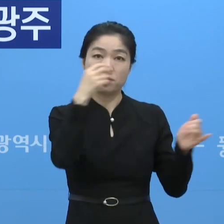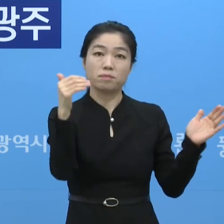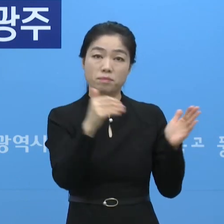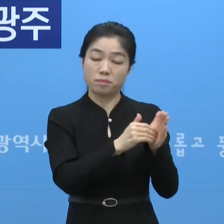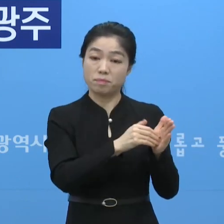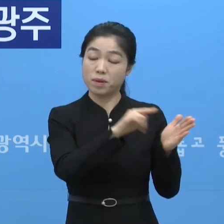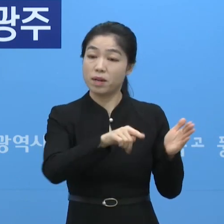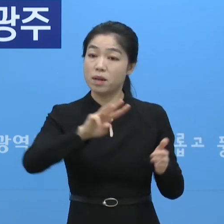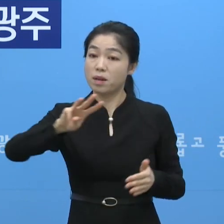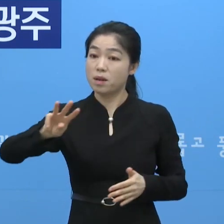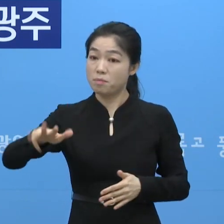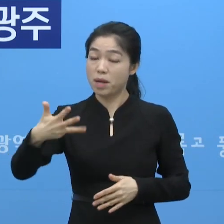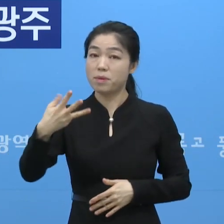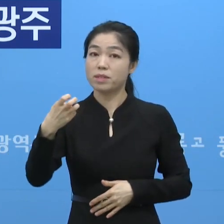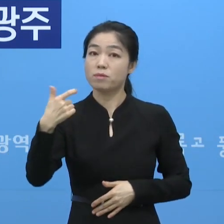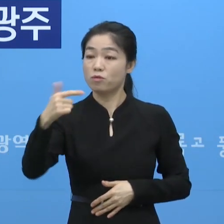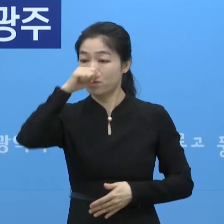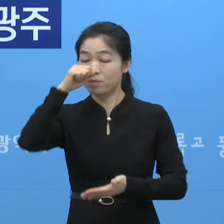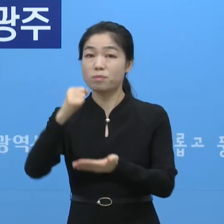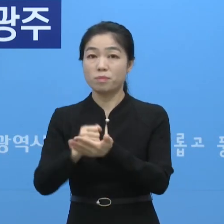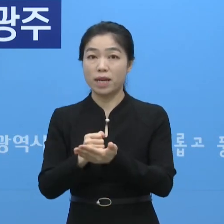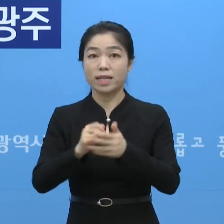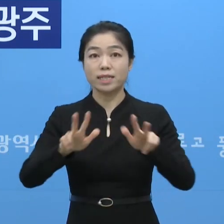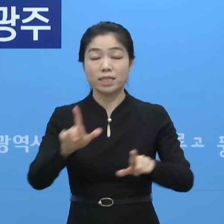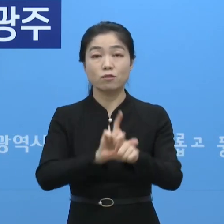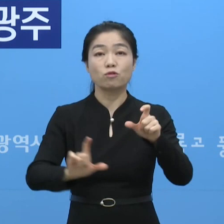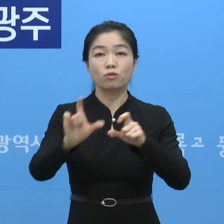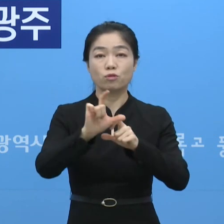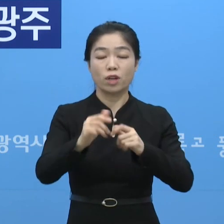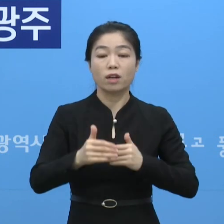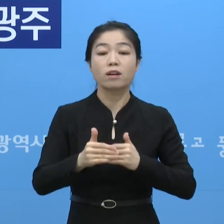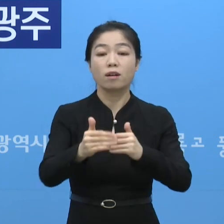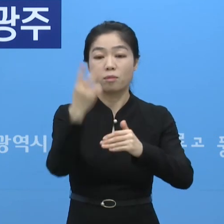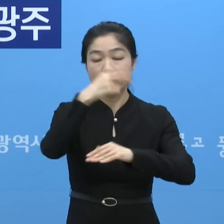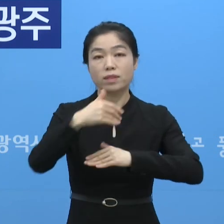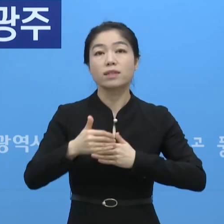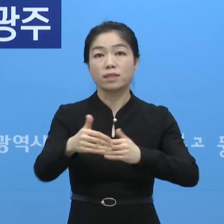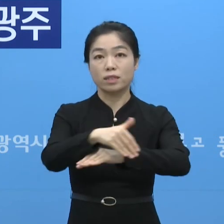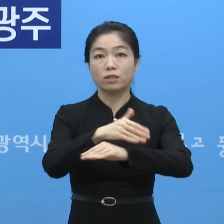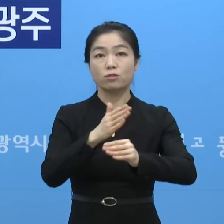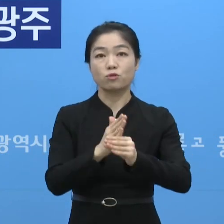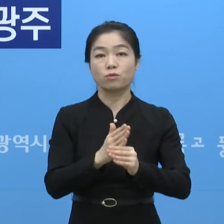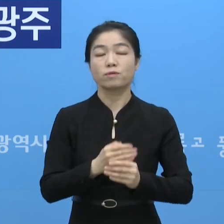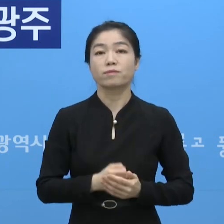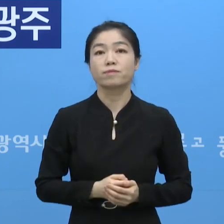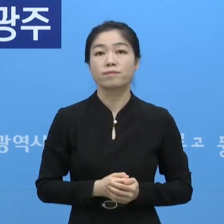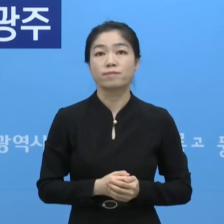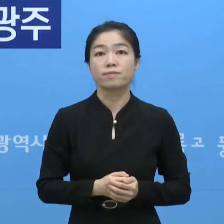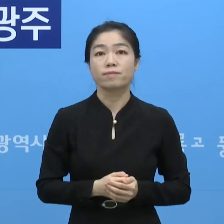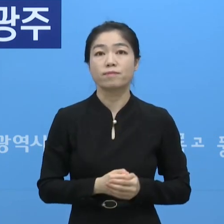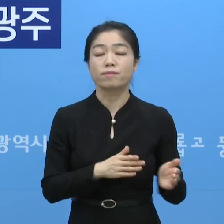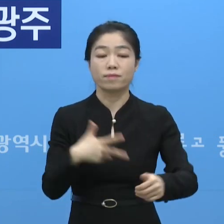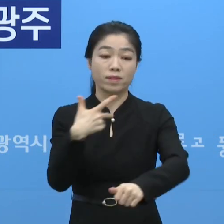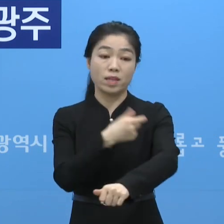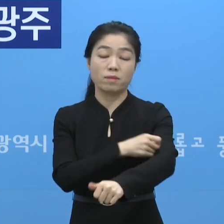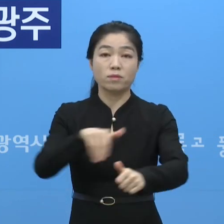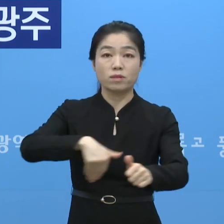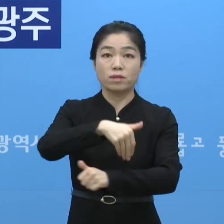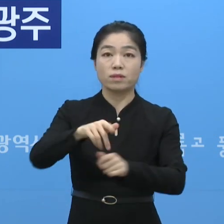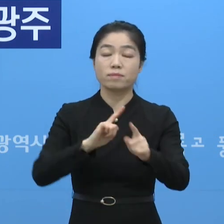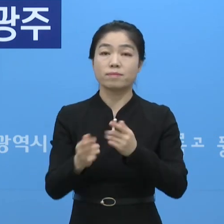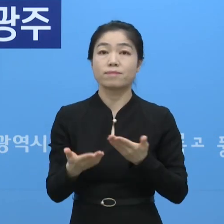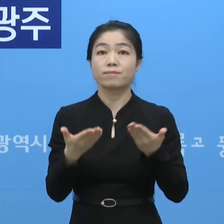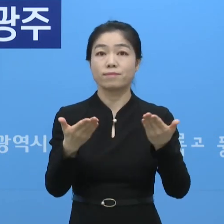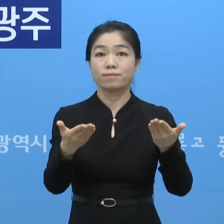836명 음성 나왔고요. 지금 추가로 더 검사 진행 중에 있습니다. 다음 예방접종 추진